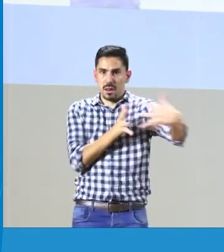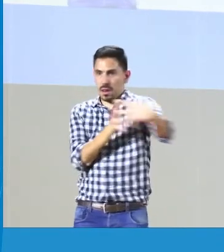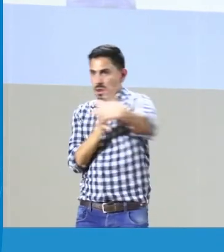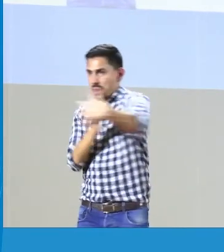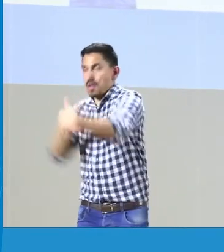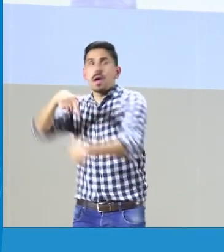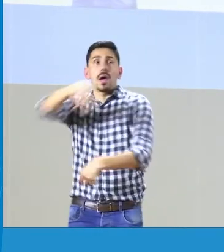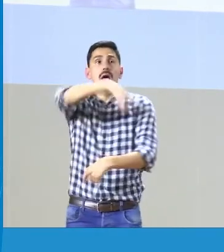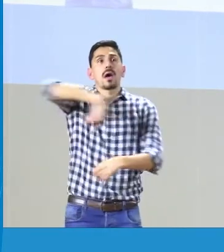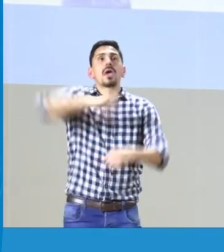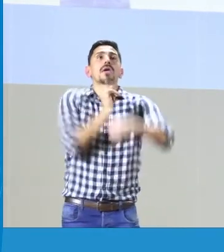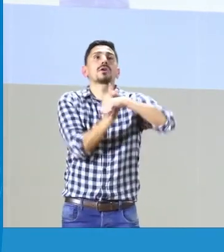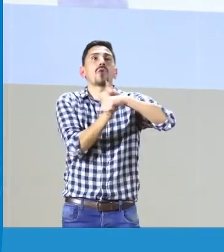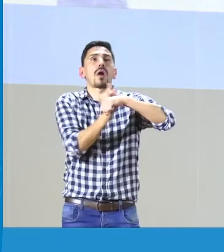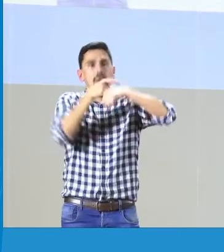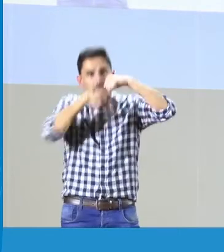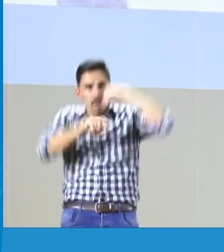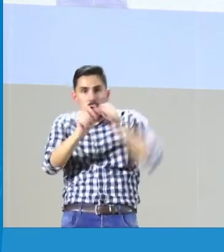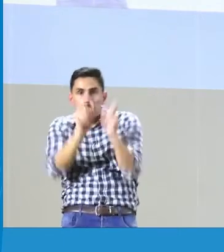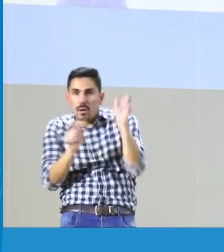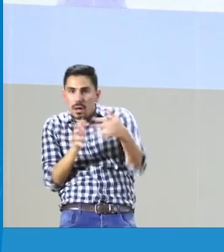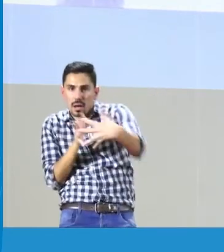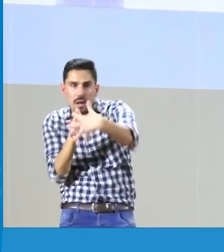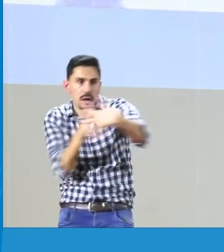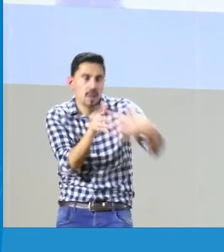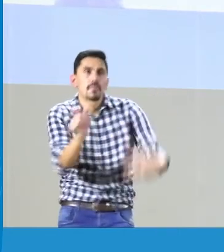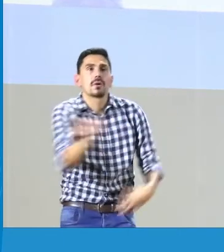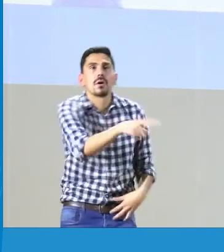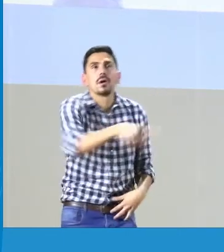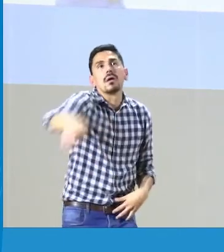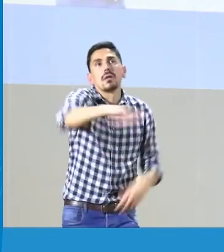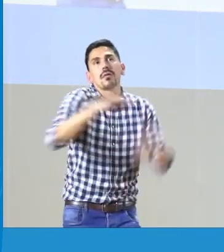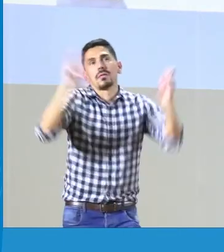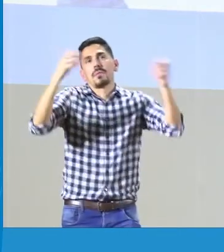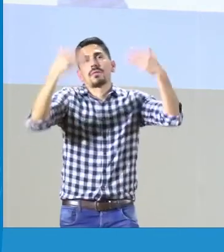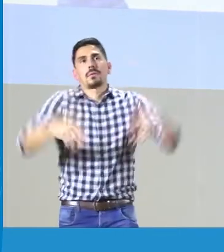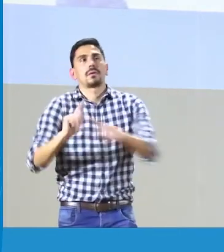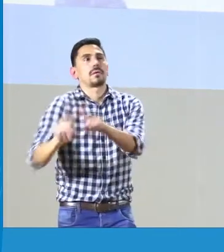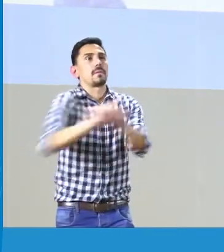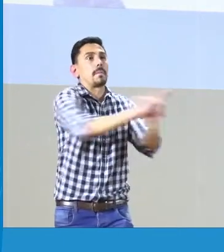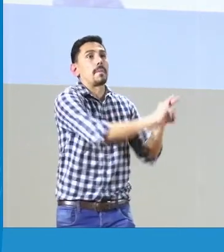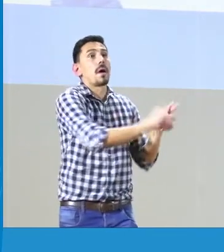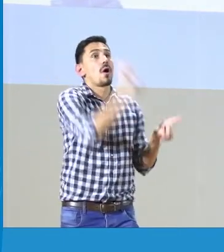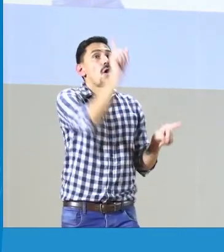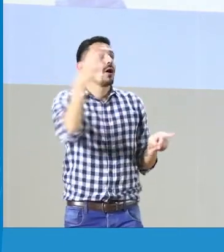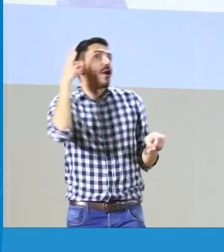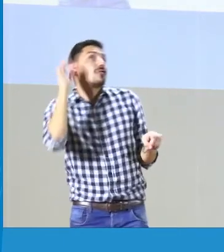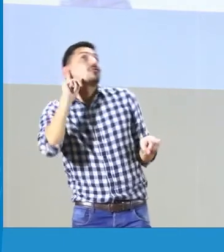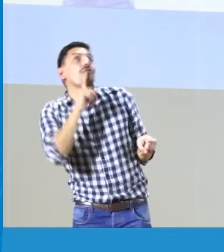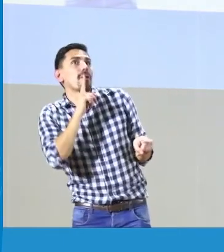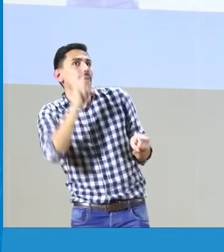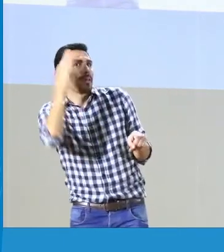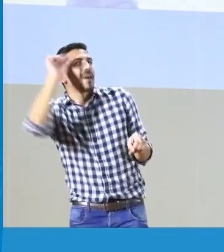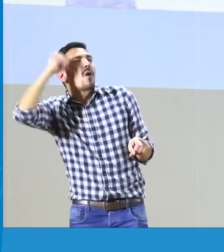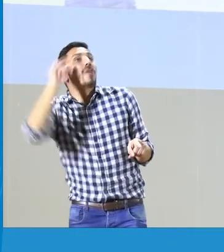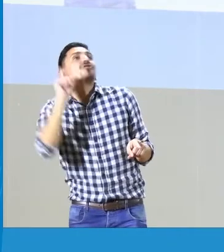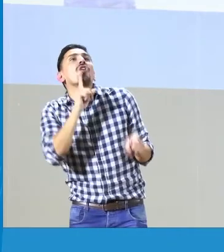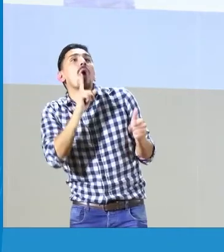llega a una institución y se ven que tienen que hacer esos ajustes razonables dependiendo